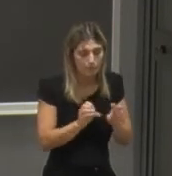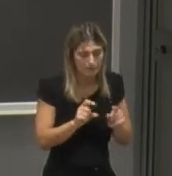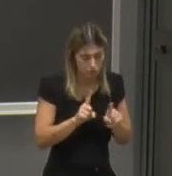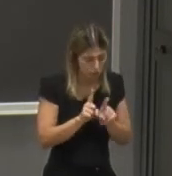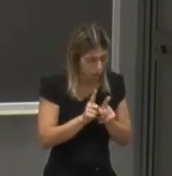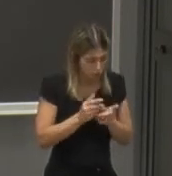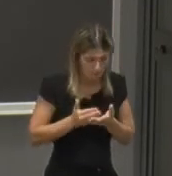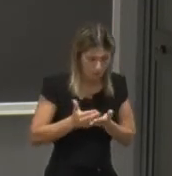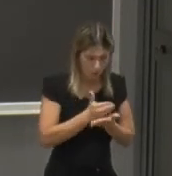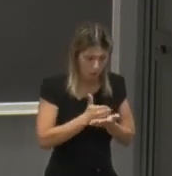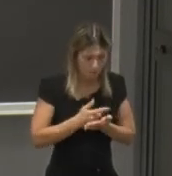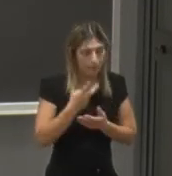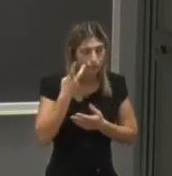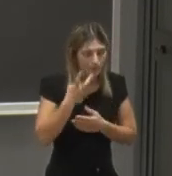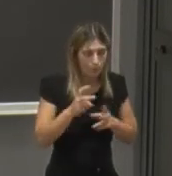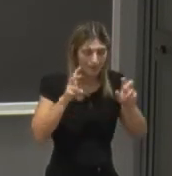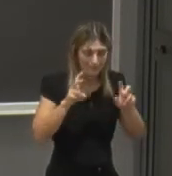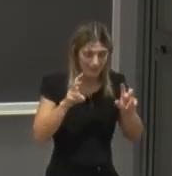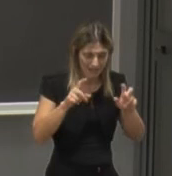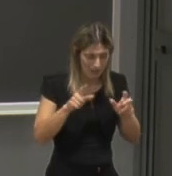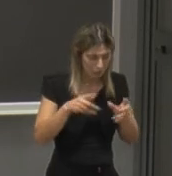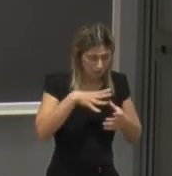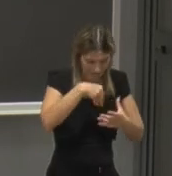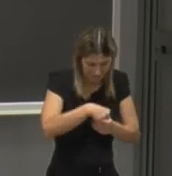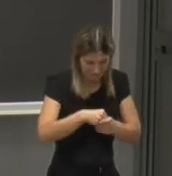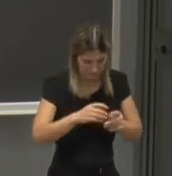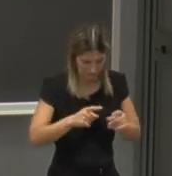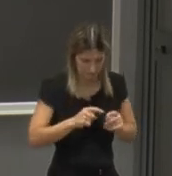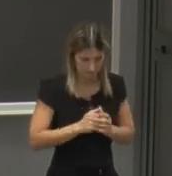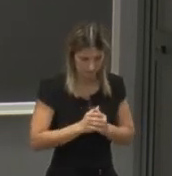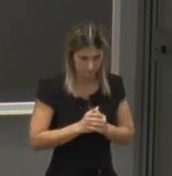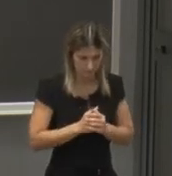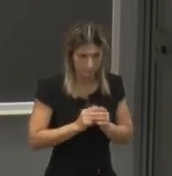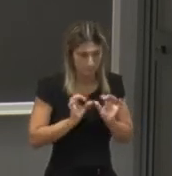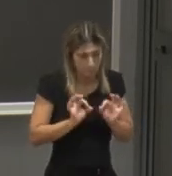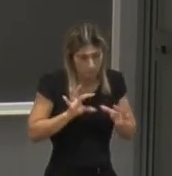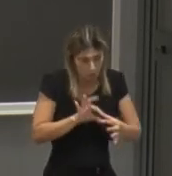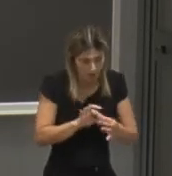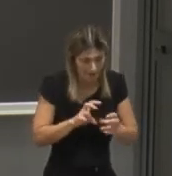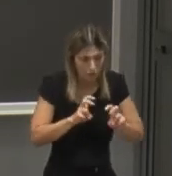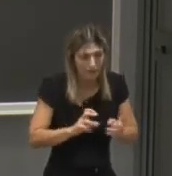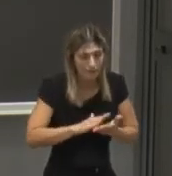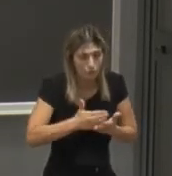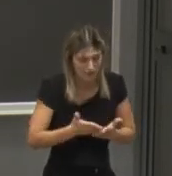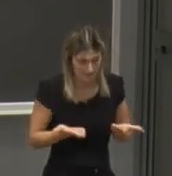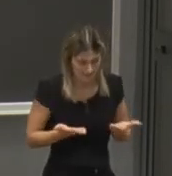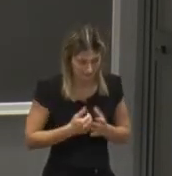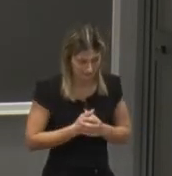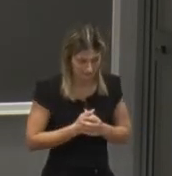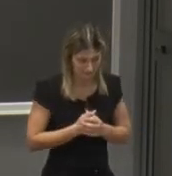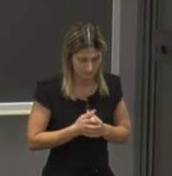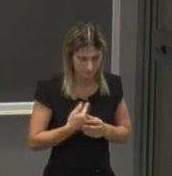ampio spetto su tutte le tematiche che sono proprie dell'informatica noi diciamo